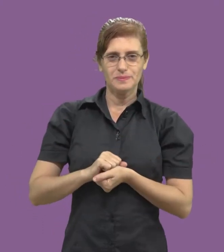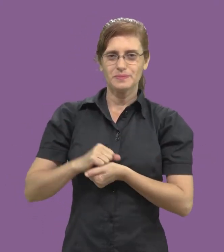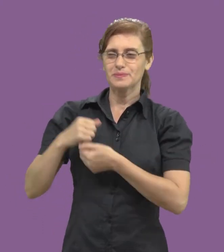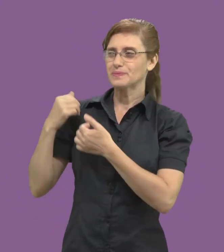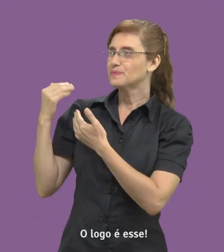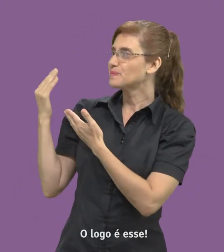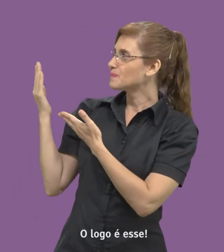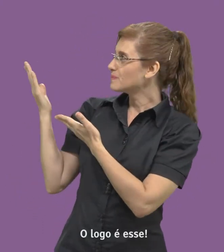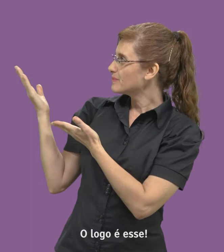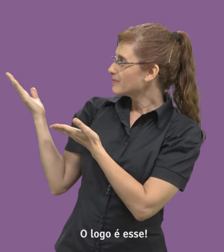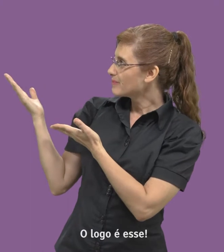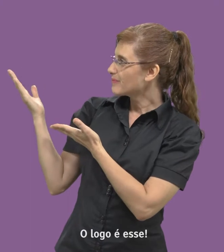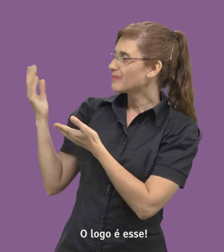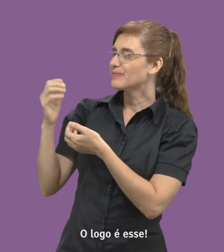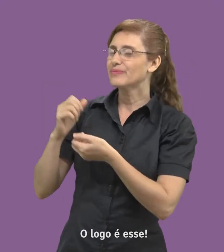O logo é esse.